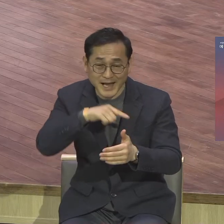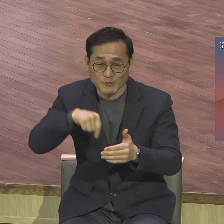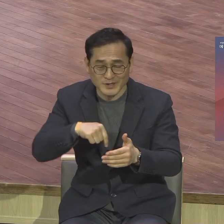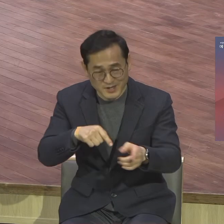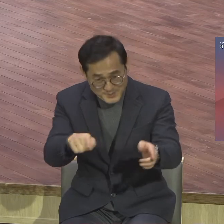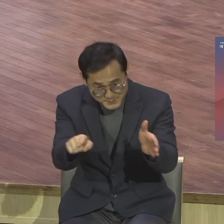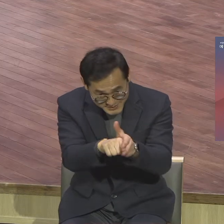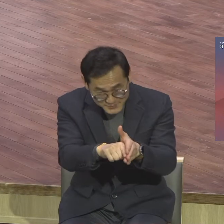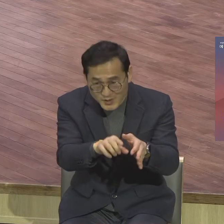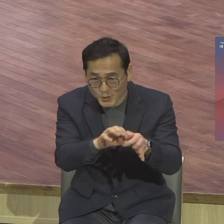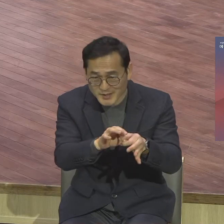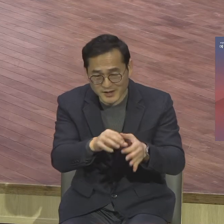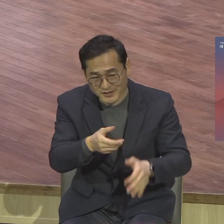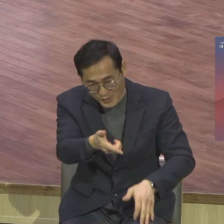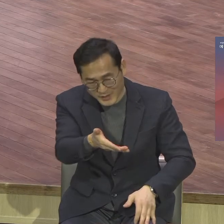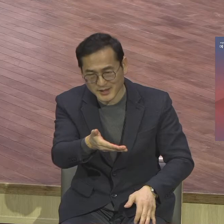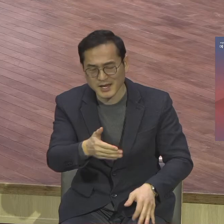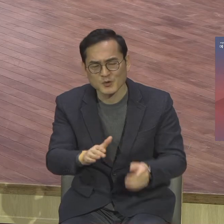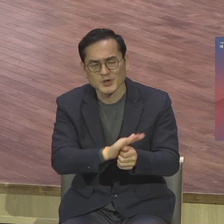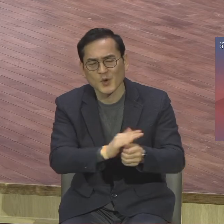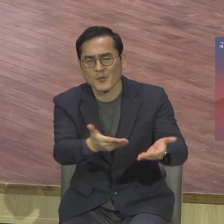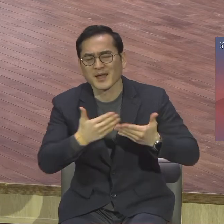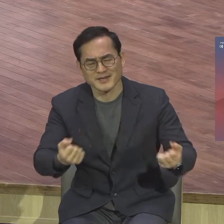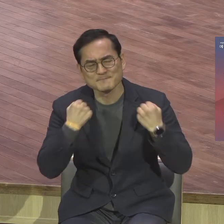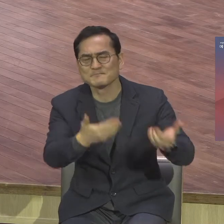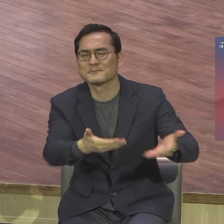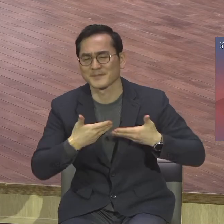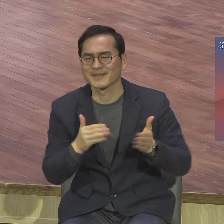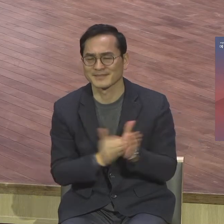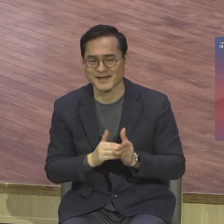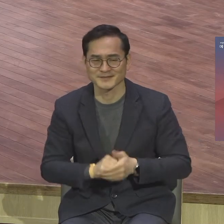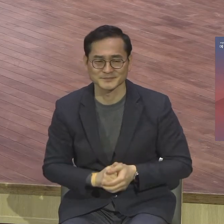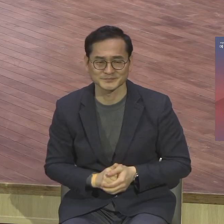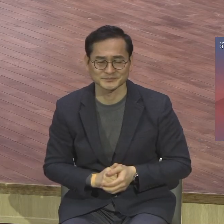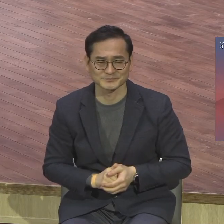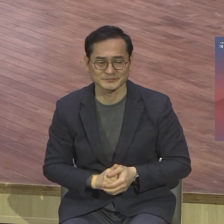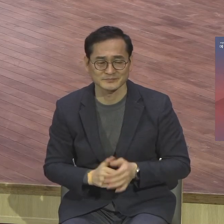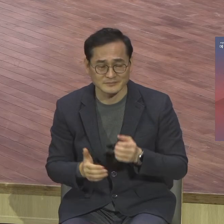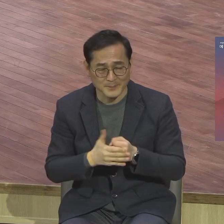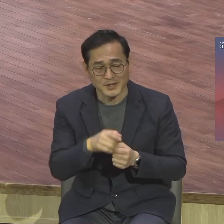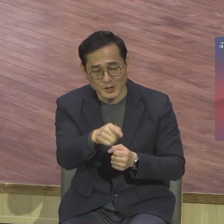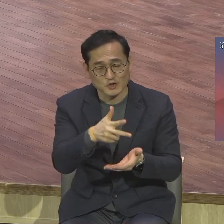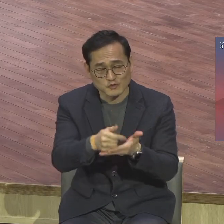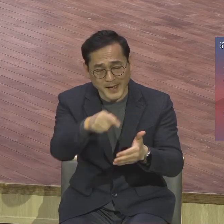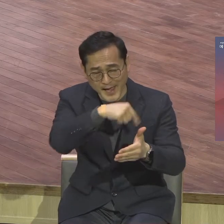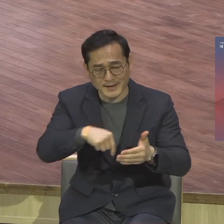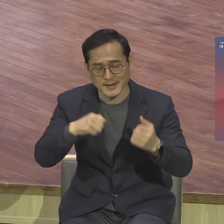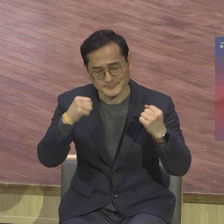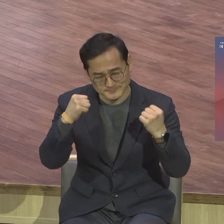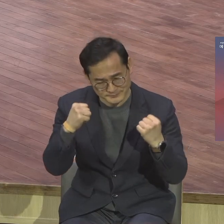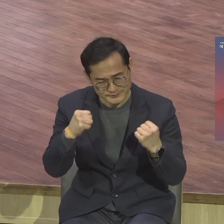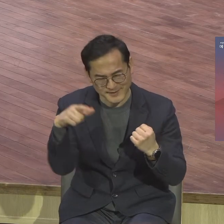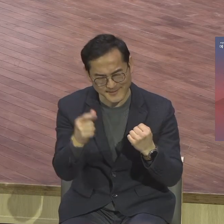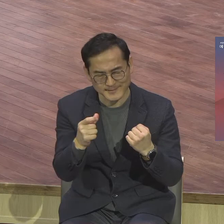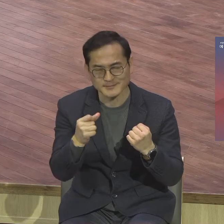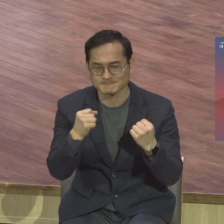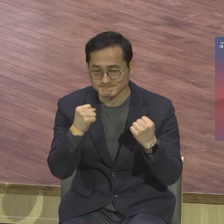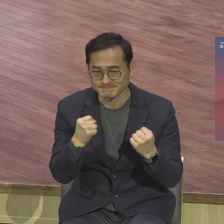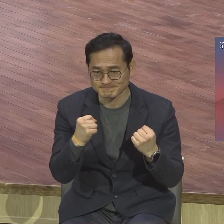너희에게 위로를 받았노라 그러므로 너희가 주안에 굳게 선적 우리가 이제는 살리라